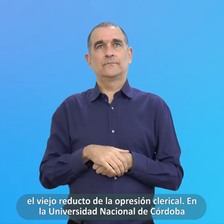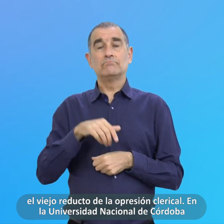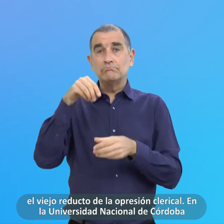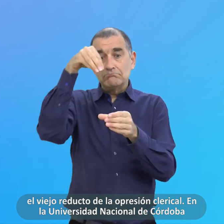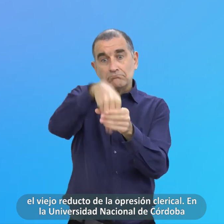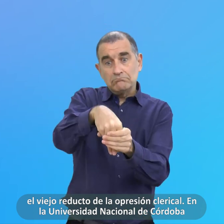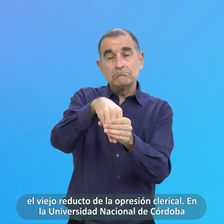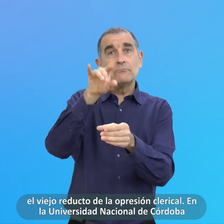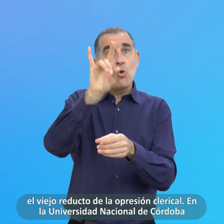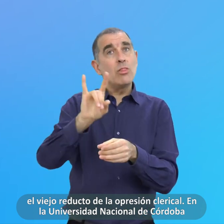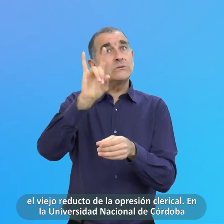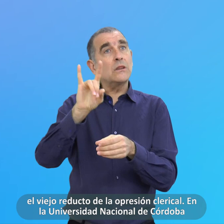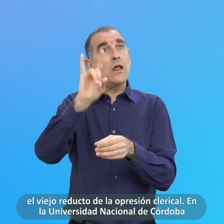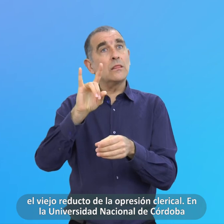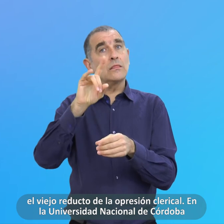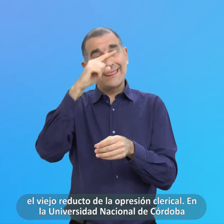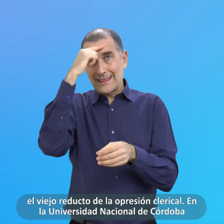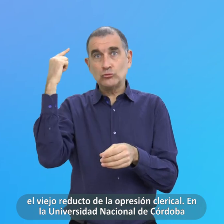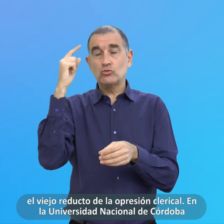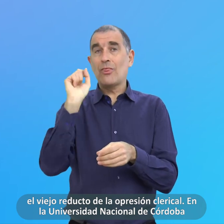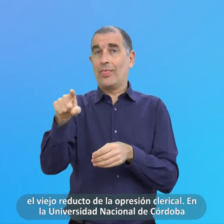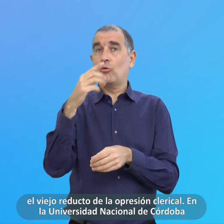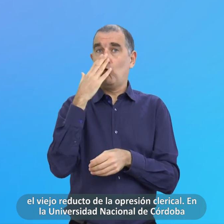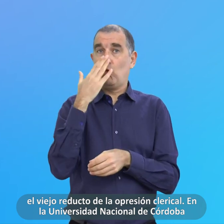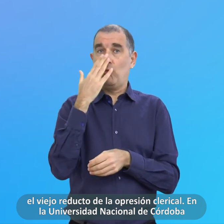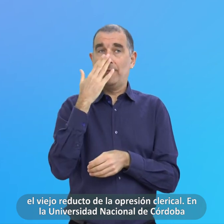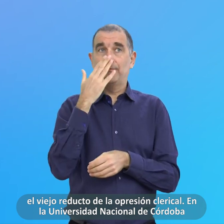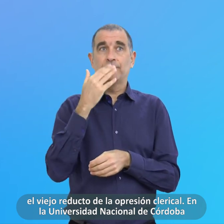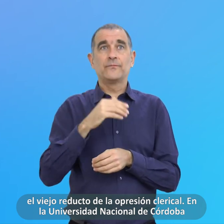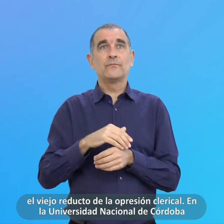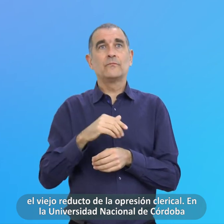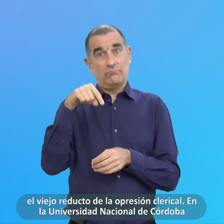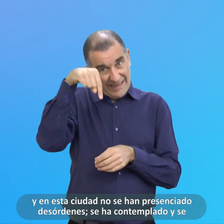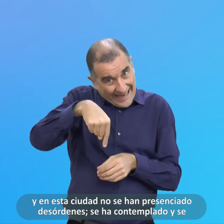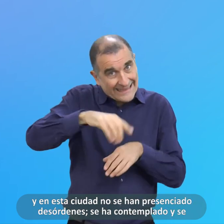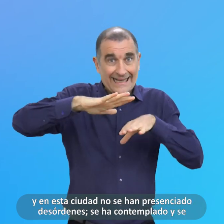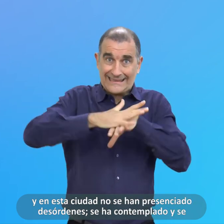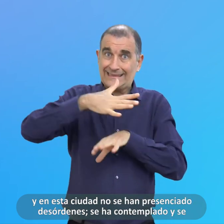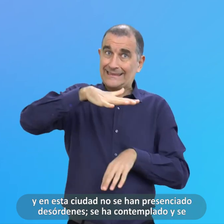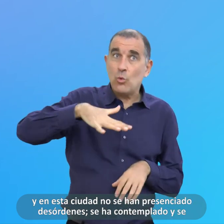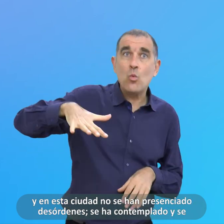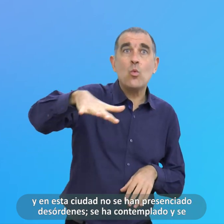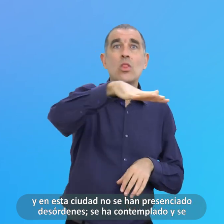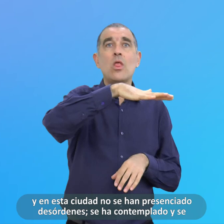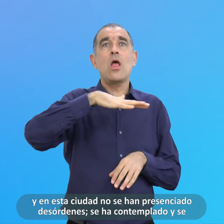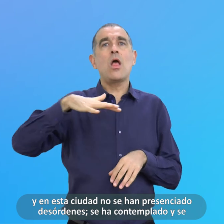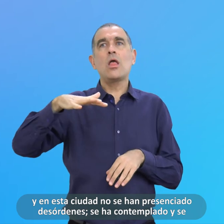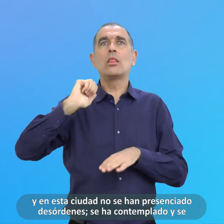En La Universidad Nacional De Córdoba Y En Esta Ciudad No